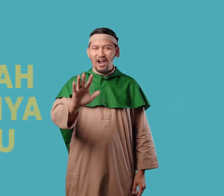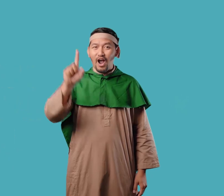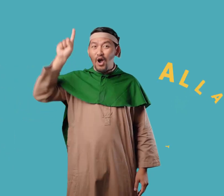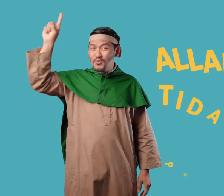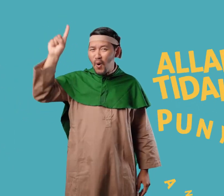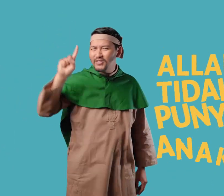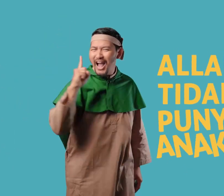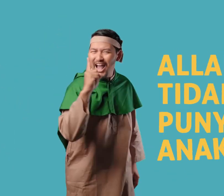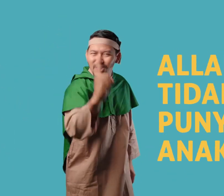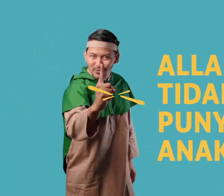tidak punya anak